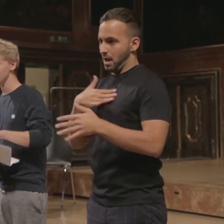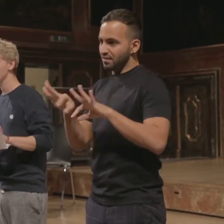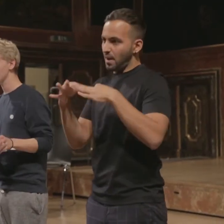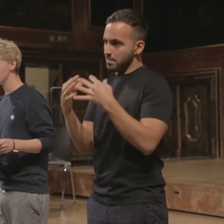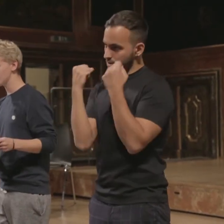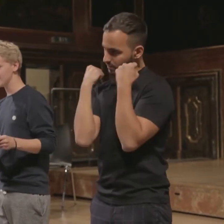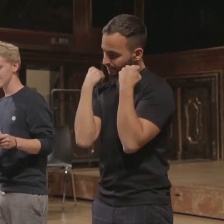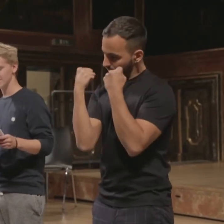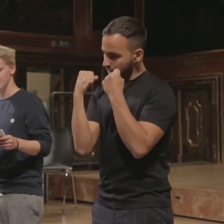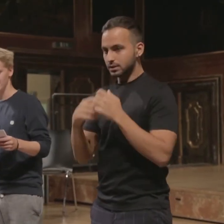Mal sehen, was da steht.